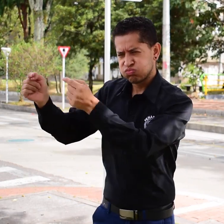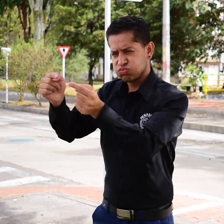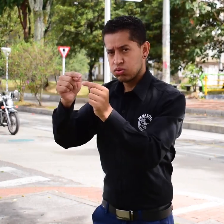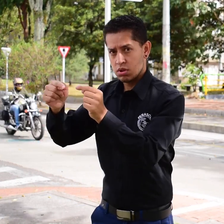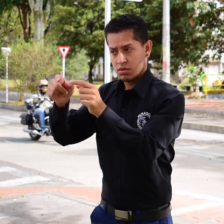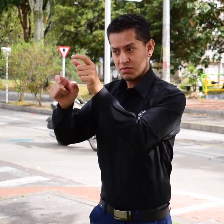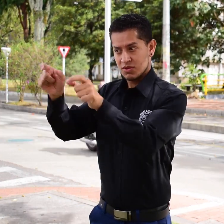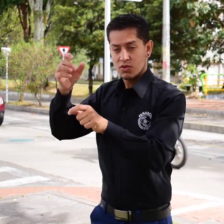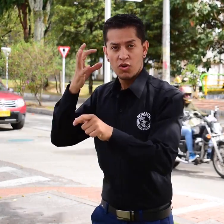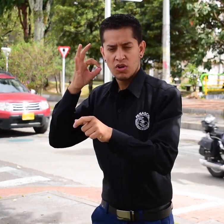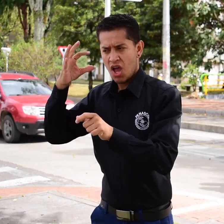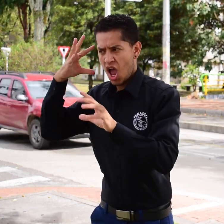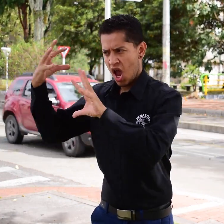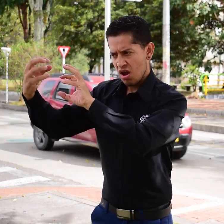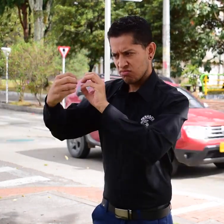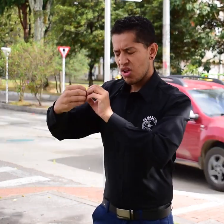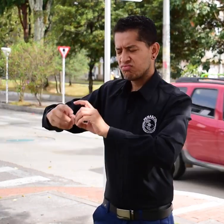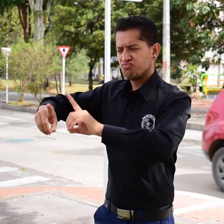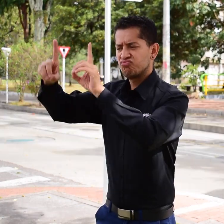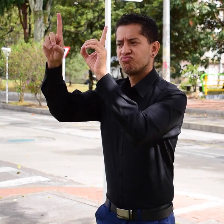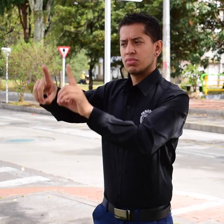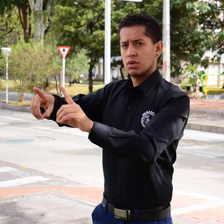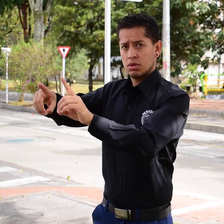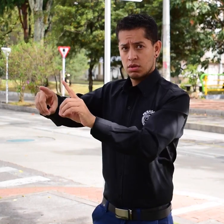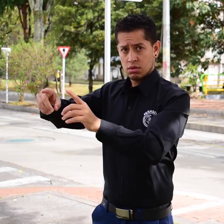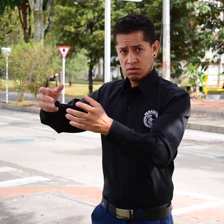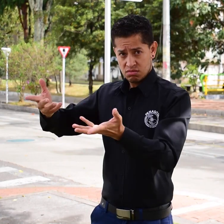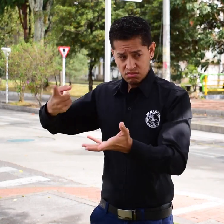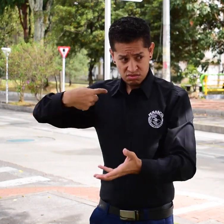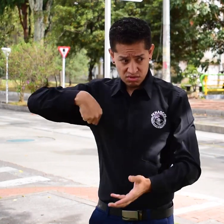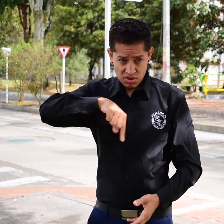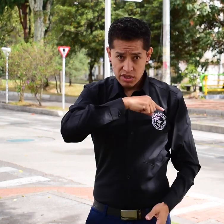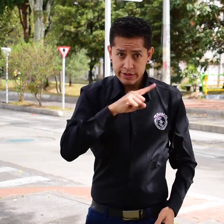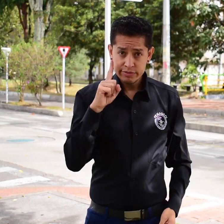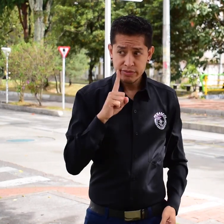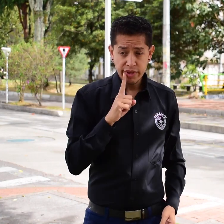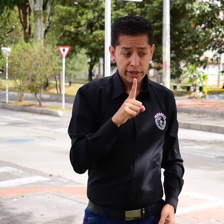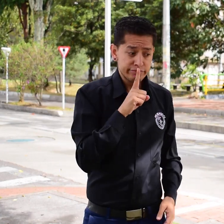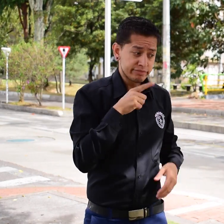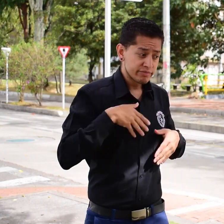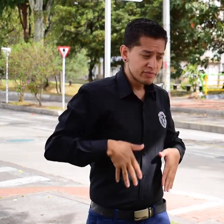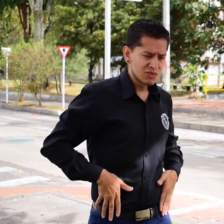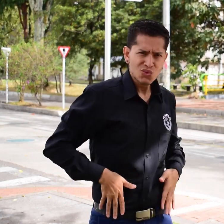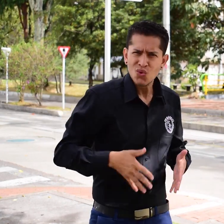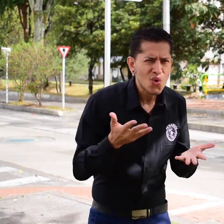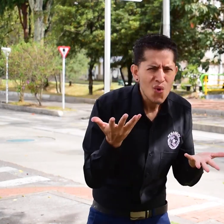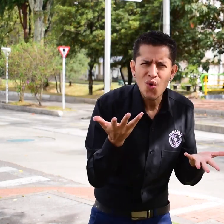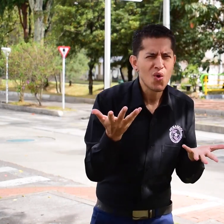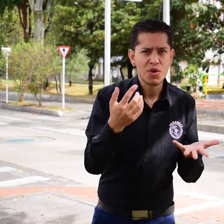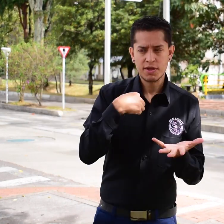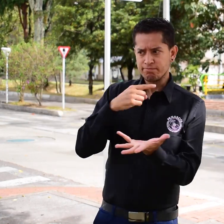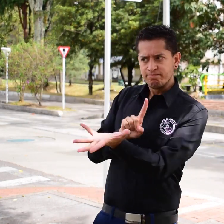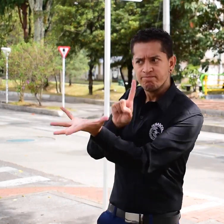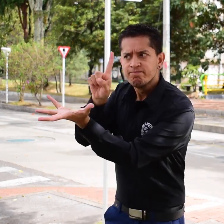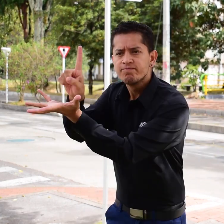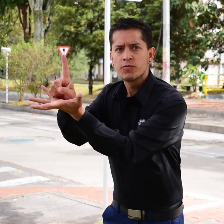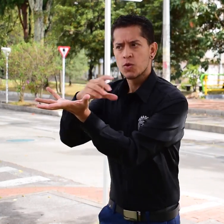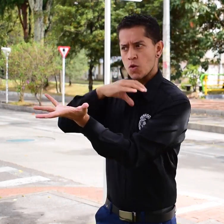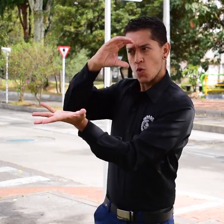planes de desarrollo debates espacio de toma de decisiones en estos espacios las personas sordas no se pueden quedar a un